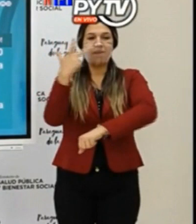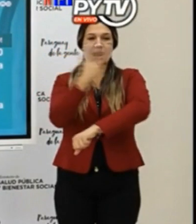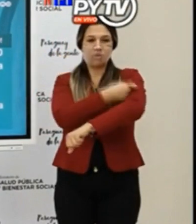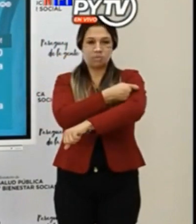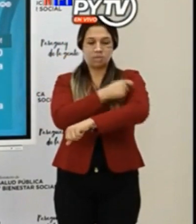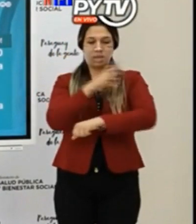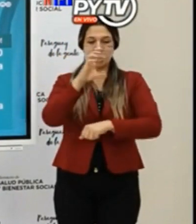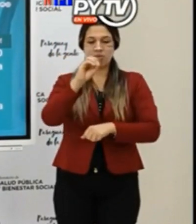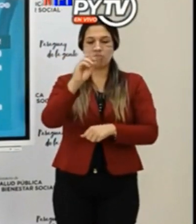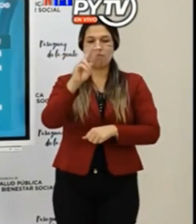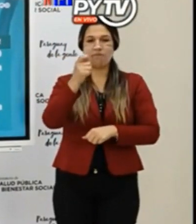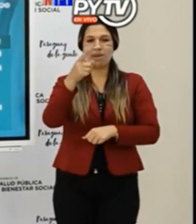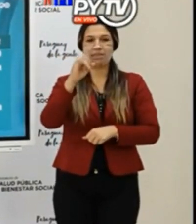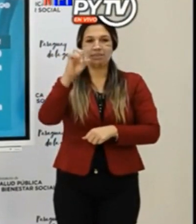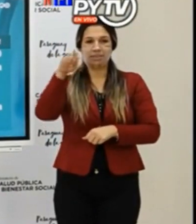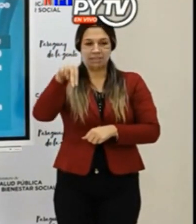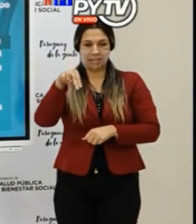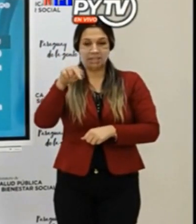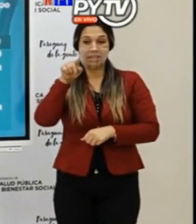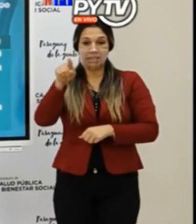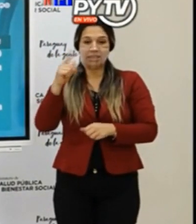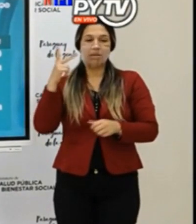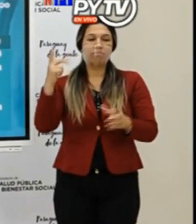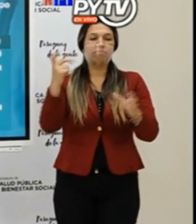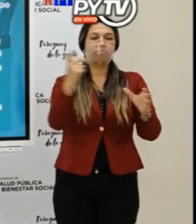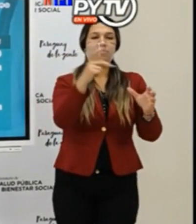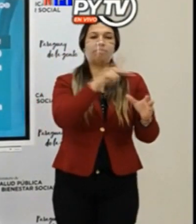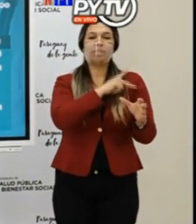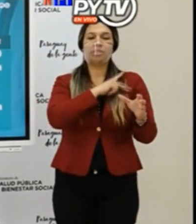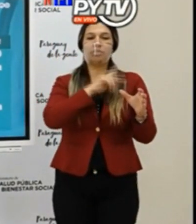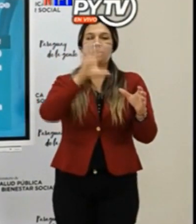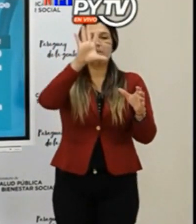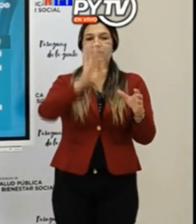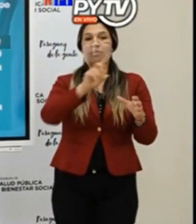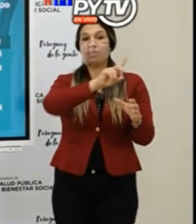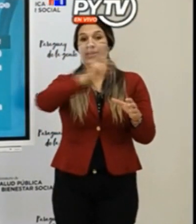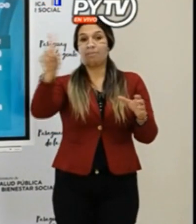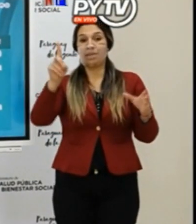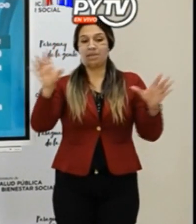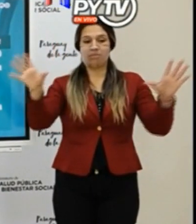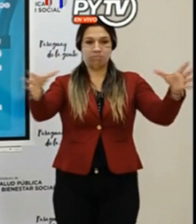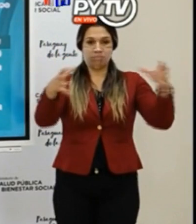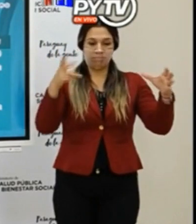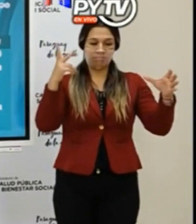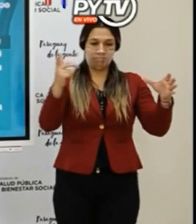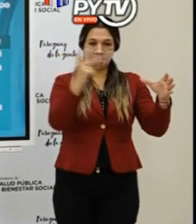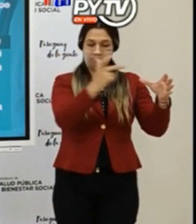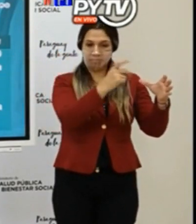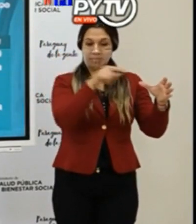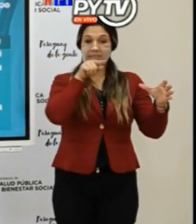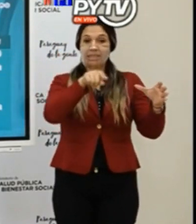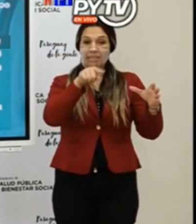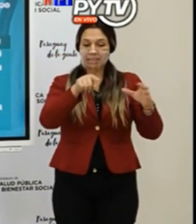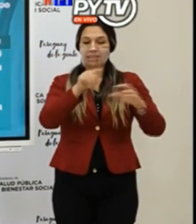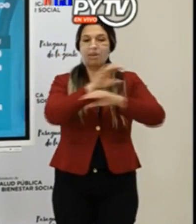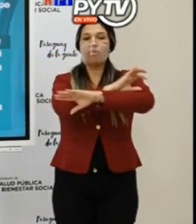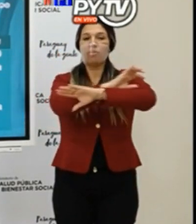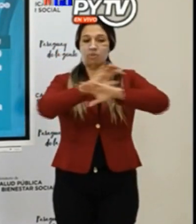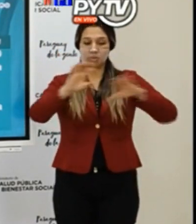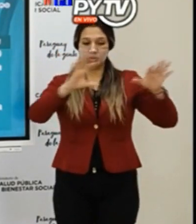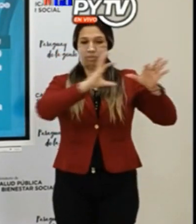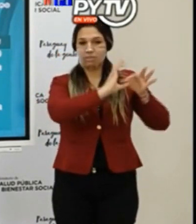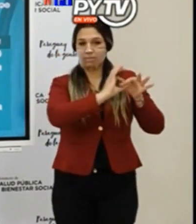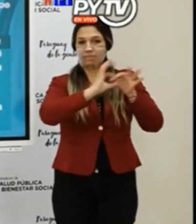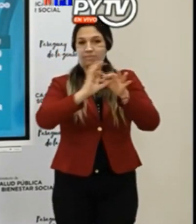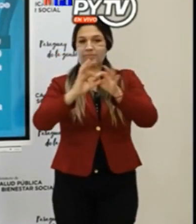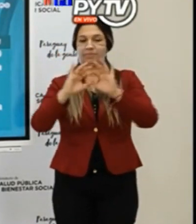con las cuales se prevé inmunizar aproximadamente 50.000 personas. Esto será para dar continuidad al